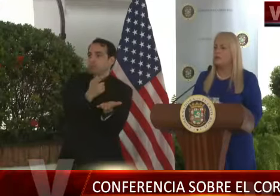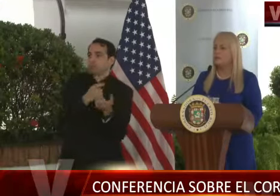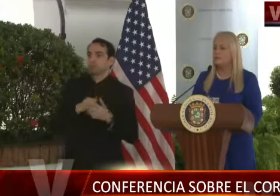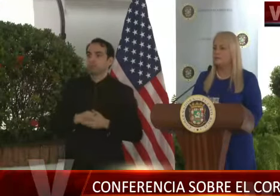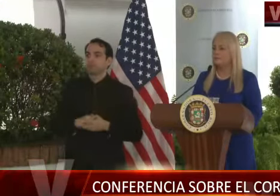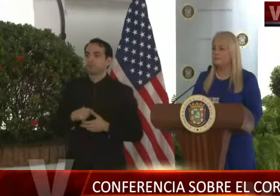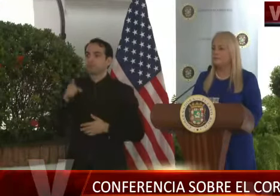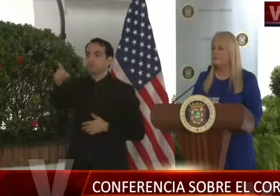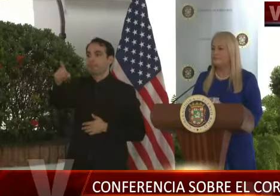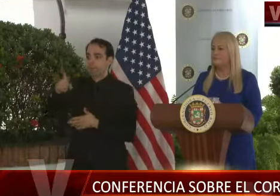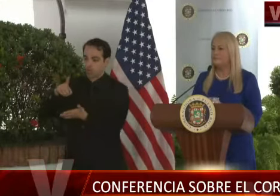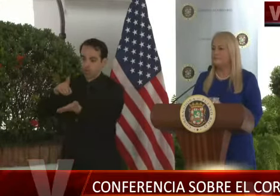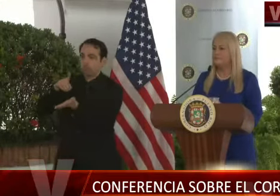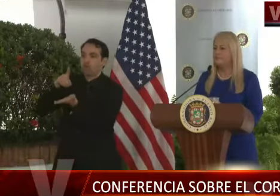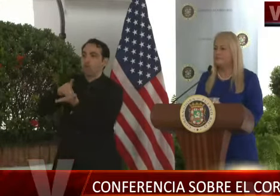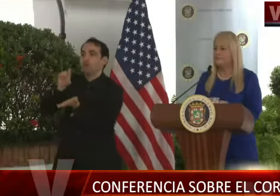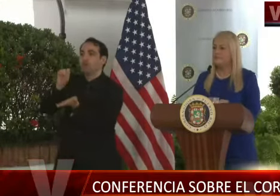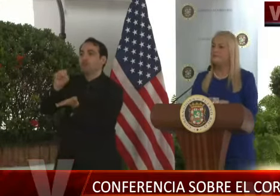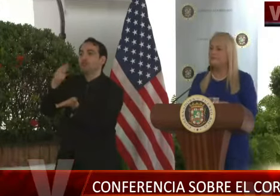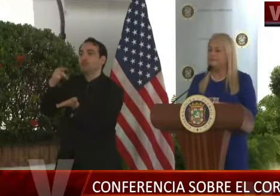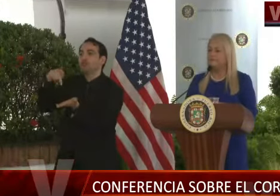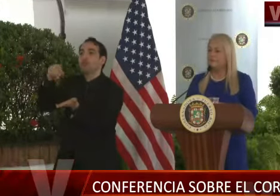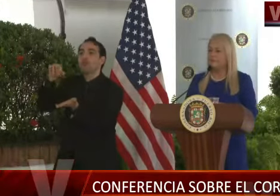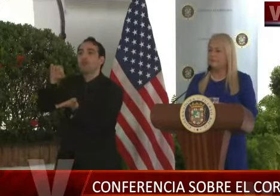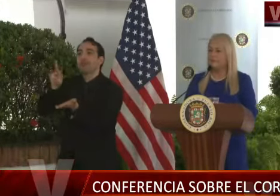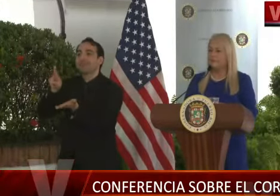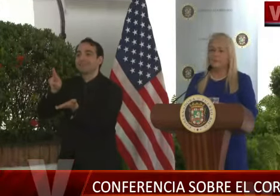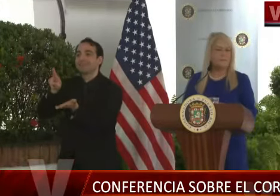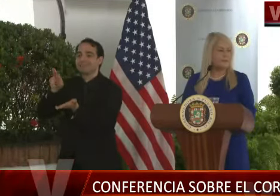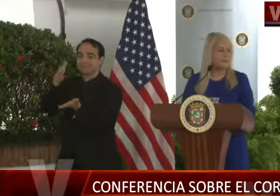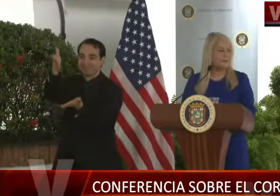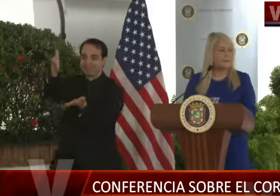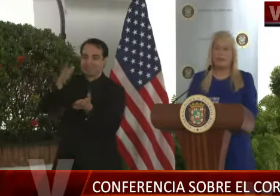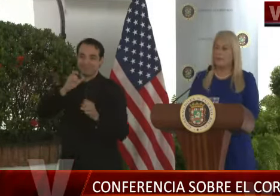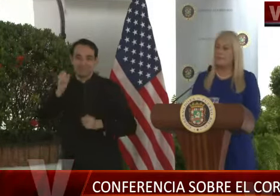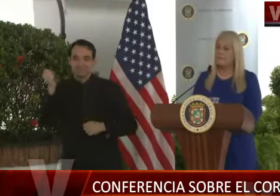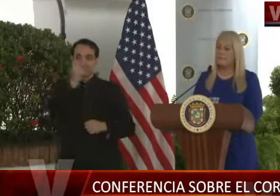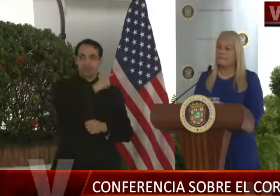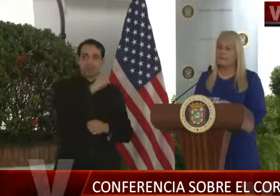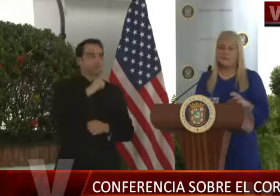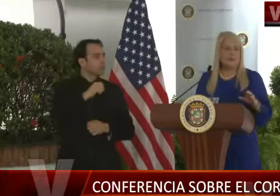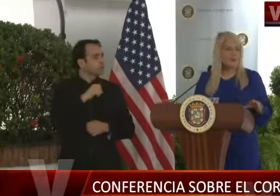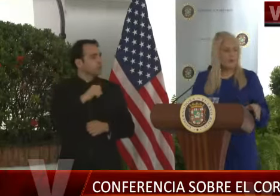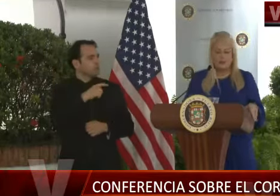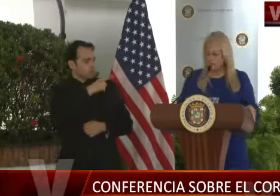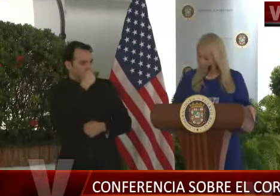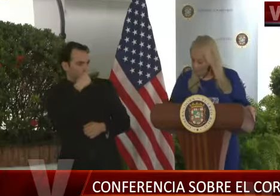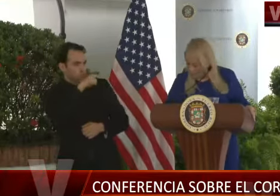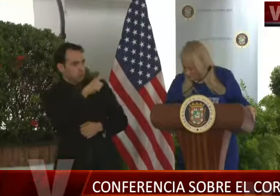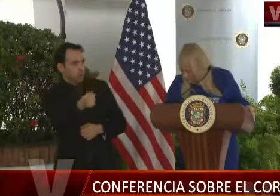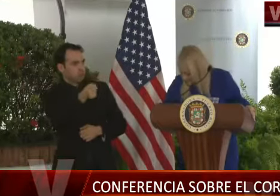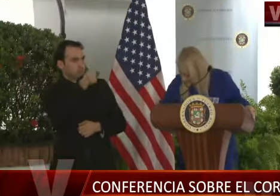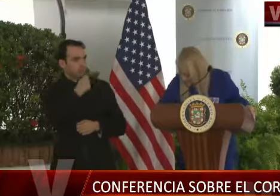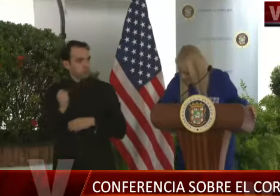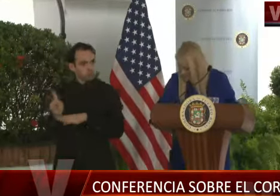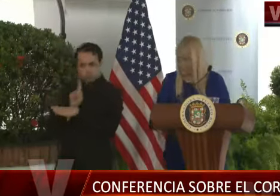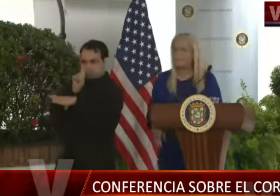Chopper. Con la secretaria de Salud, por favor, doctora. Si puede pasar al Si puede pasar al podio, favor.